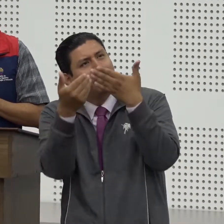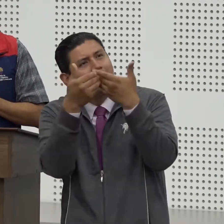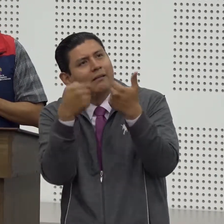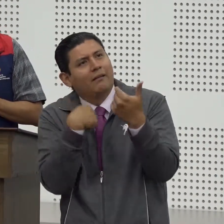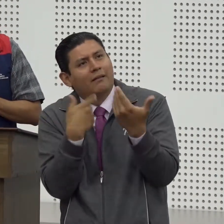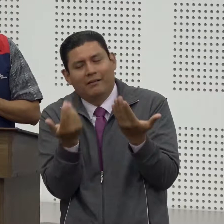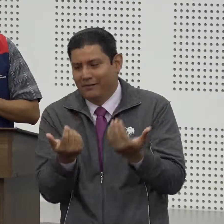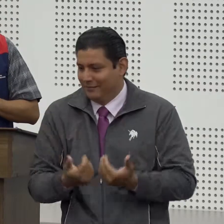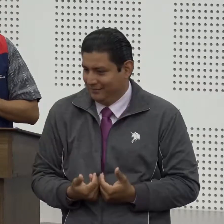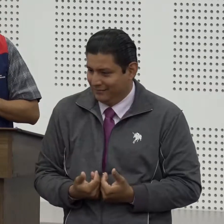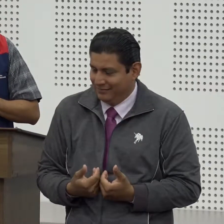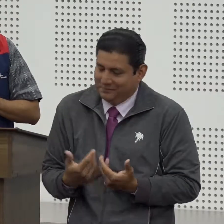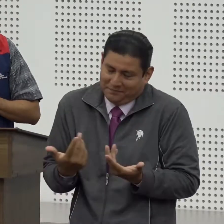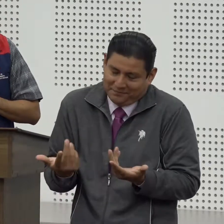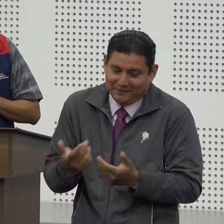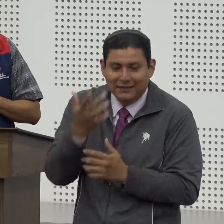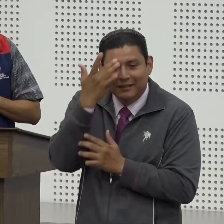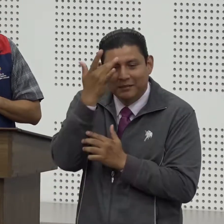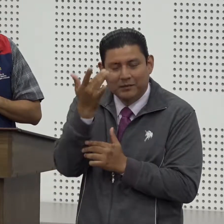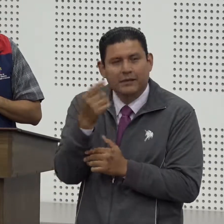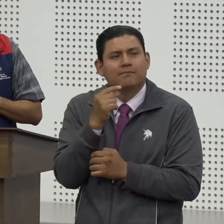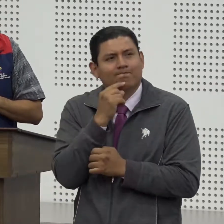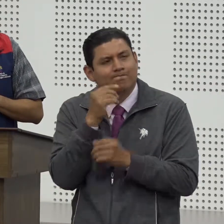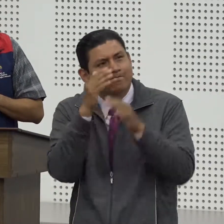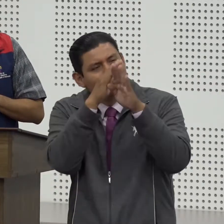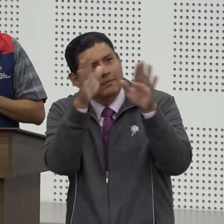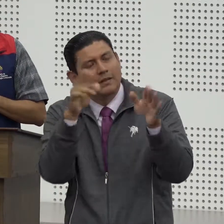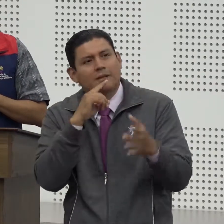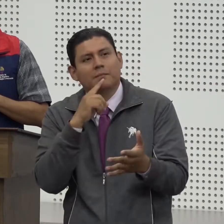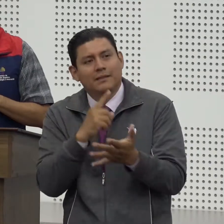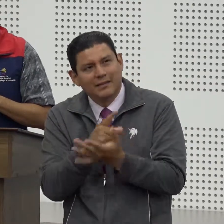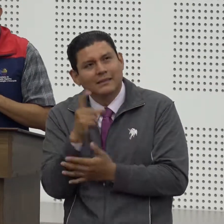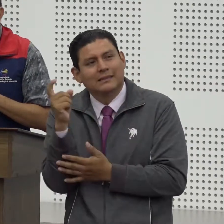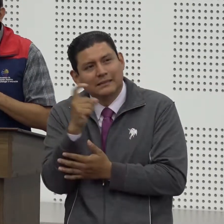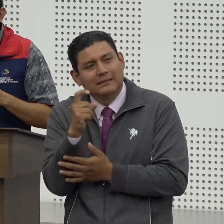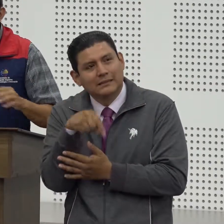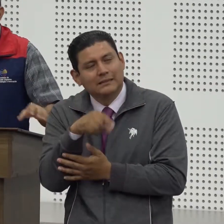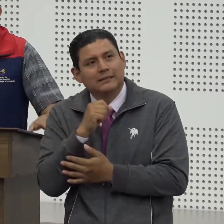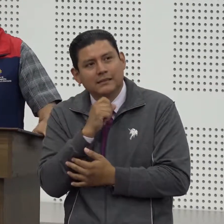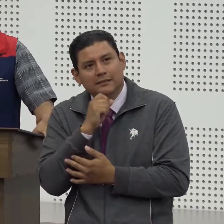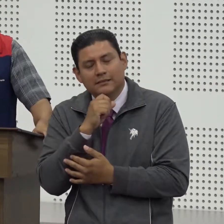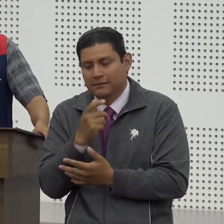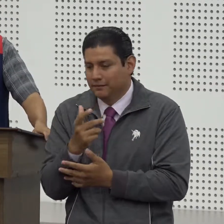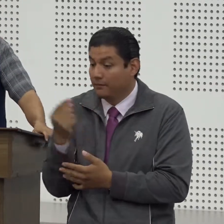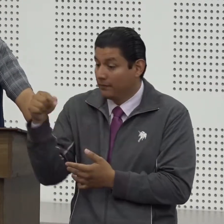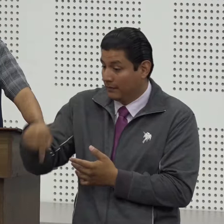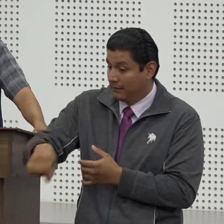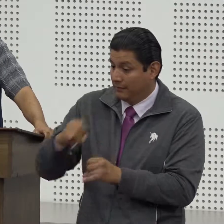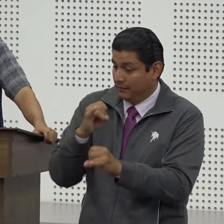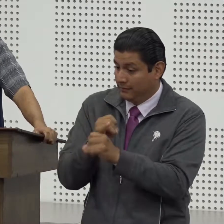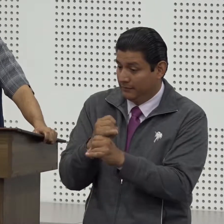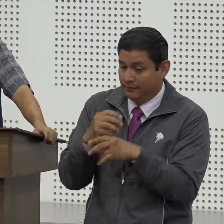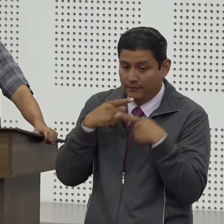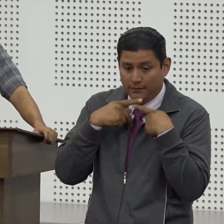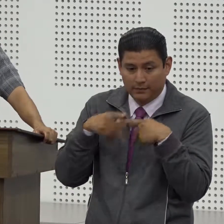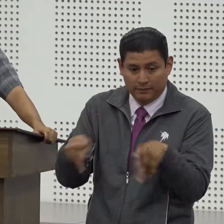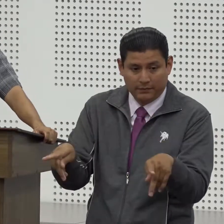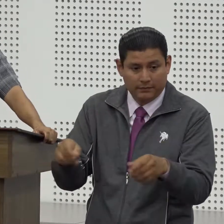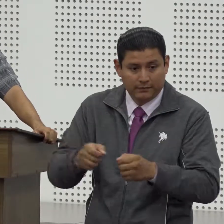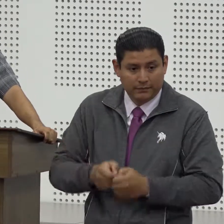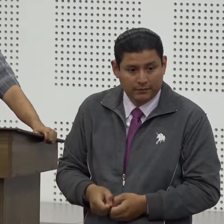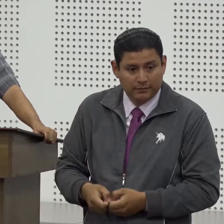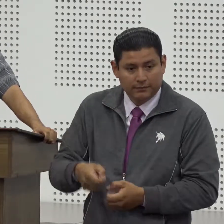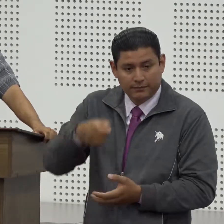sí porque vi que es una necesidad en realidad para nosotros como institutos públicos de Santo Domingo